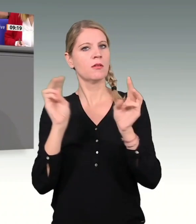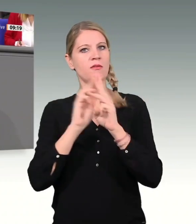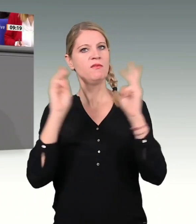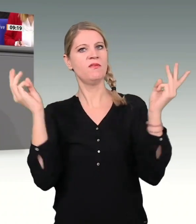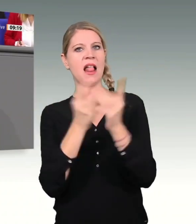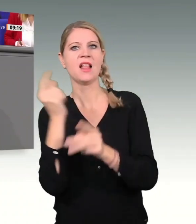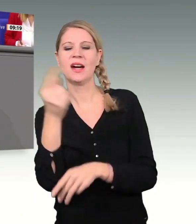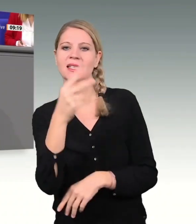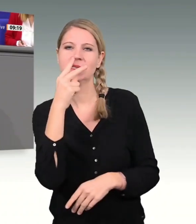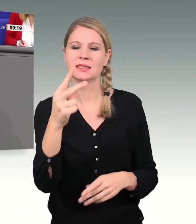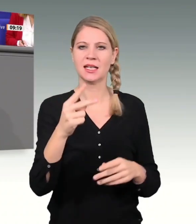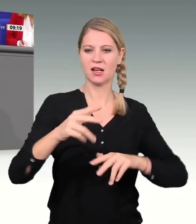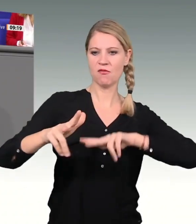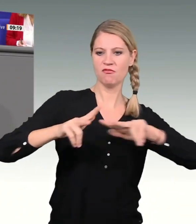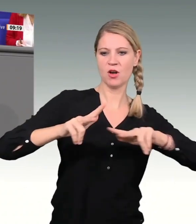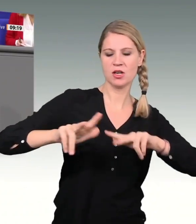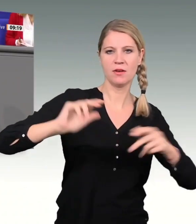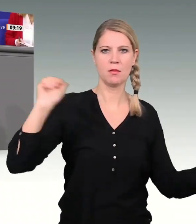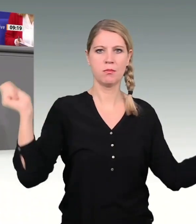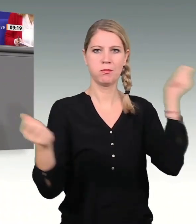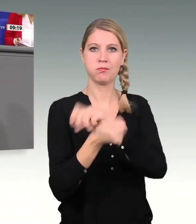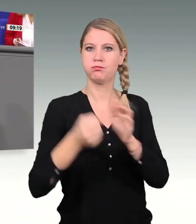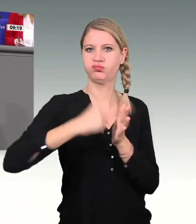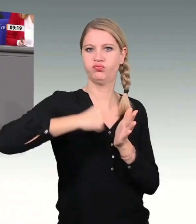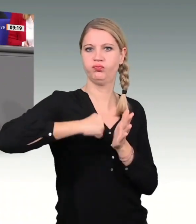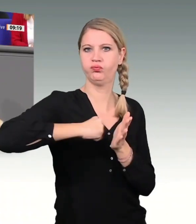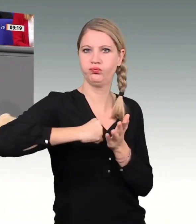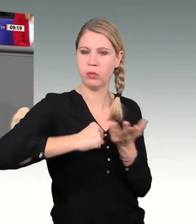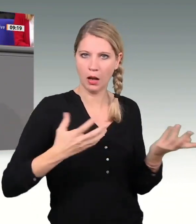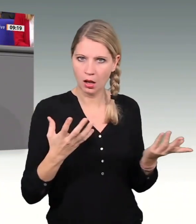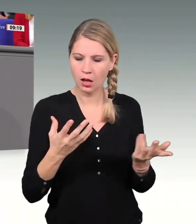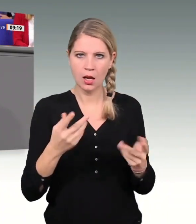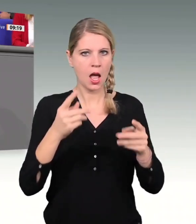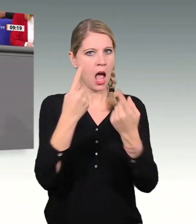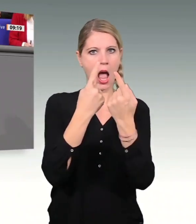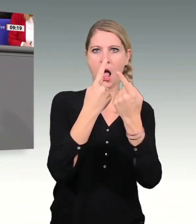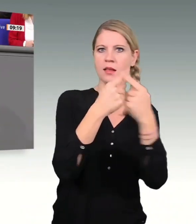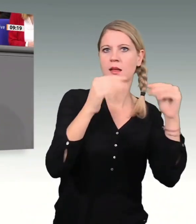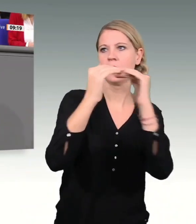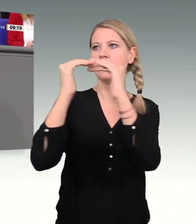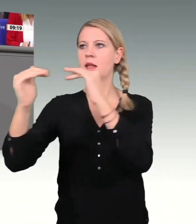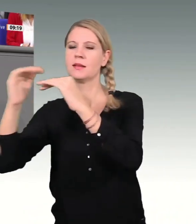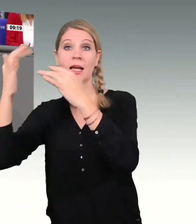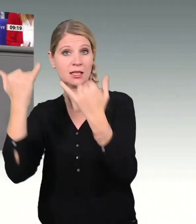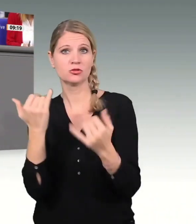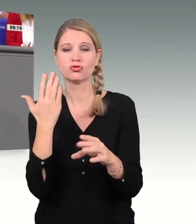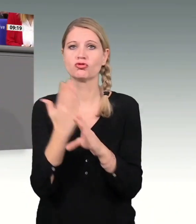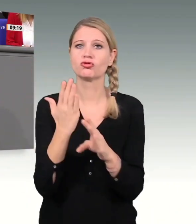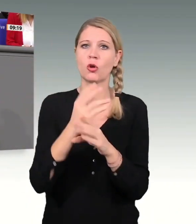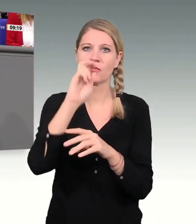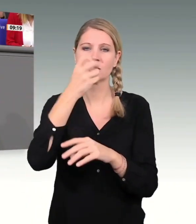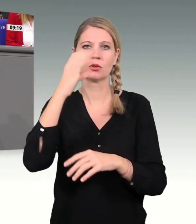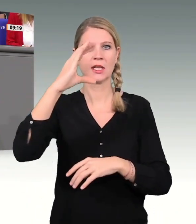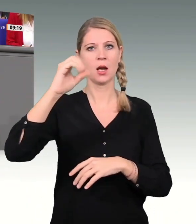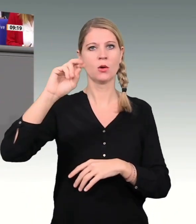wirtschaftlichen Transformation zugenommen hat. Viele andere Länder setzen darauf, CO2-neutral zu werden, ihre Produktion